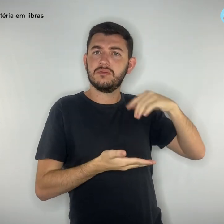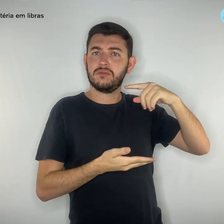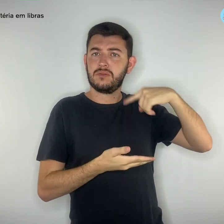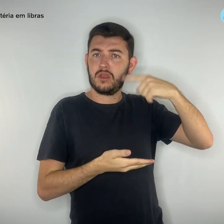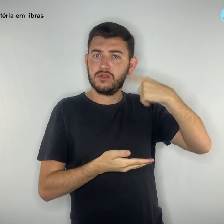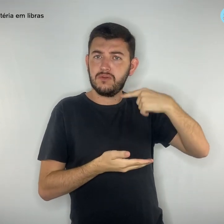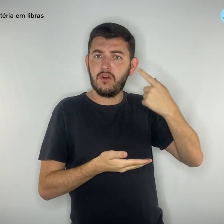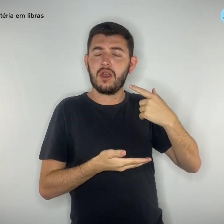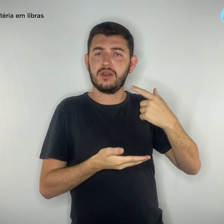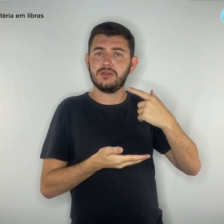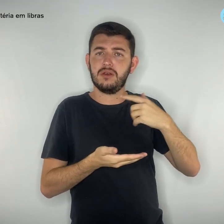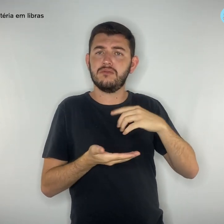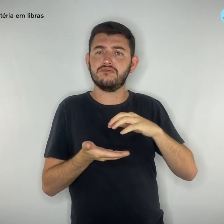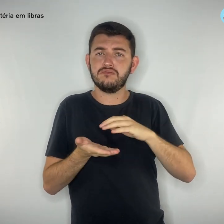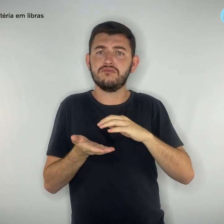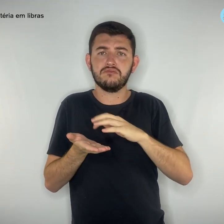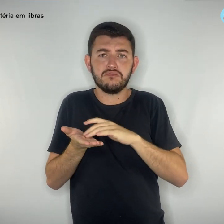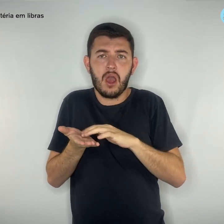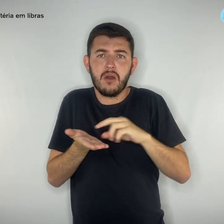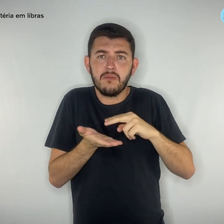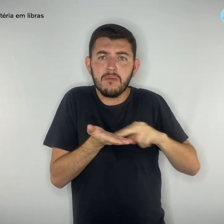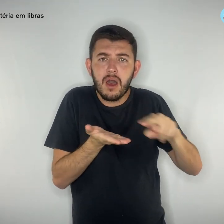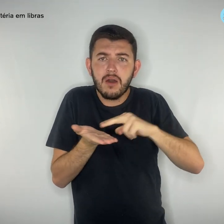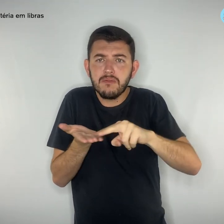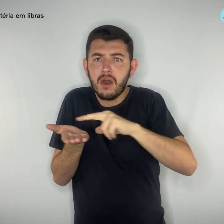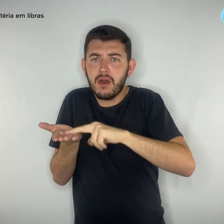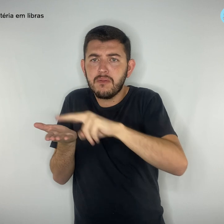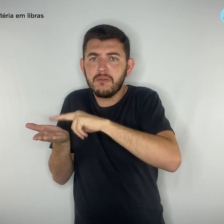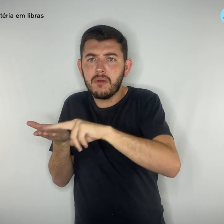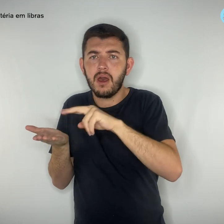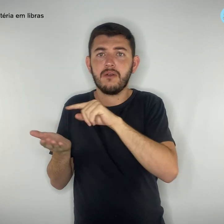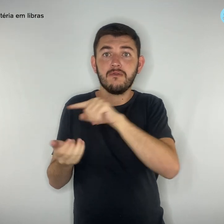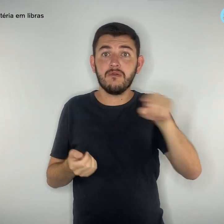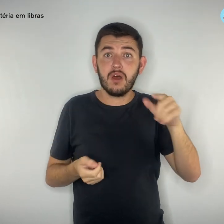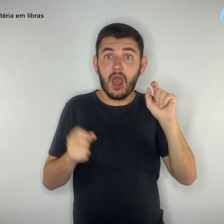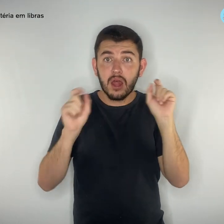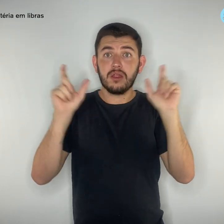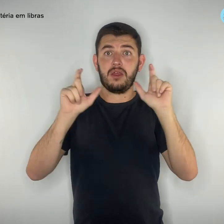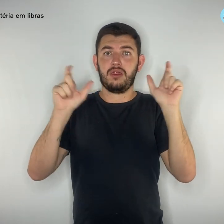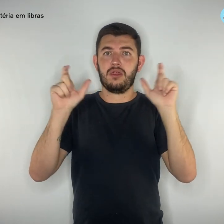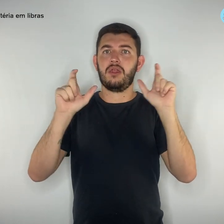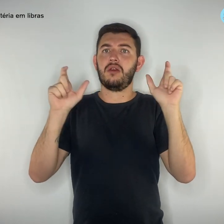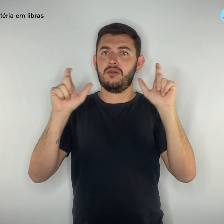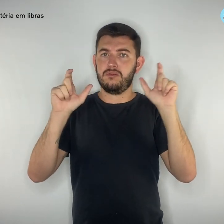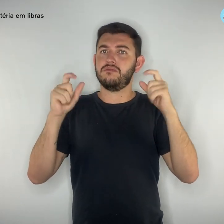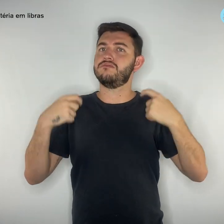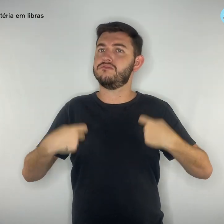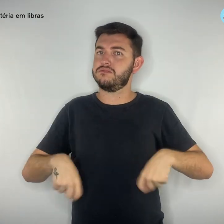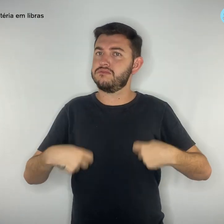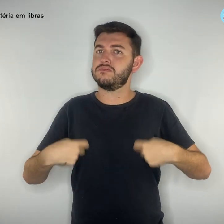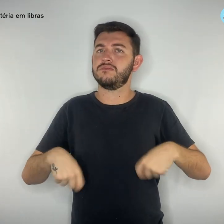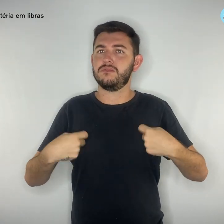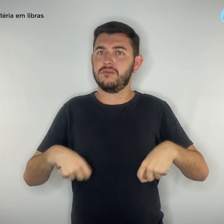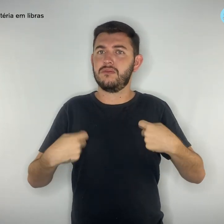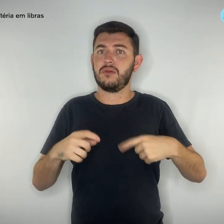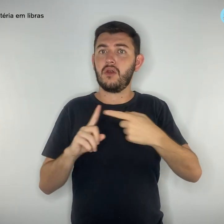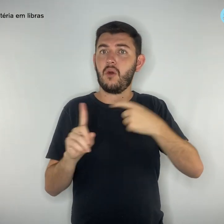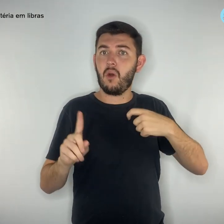sindicalizados. Por isso, fique atento, fique atenta para não cair no golpe. Se